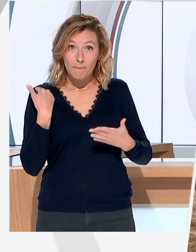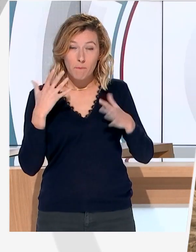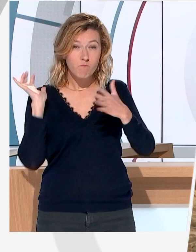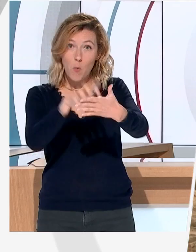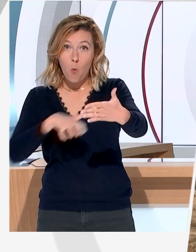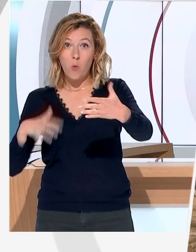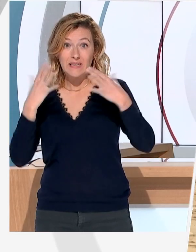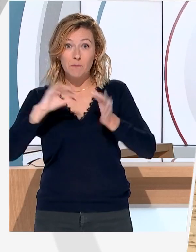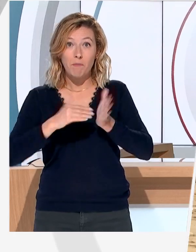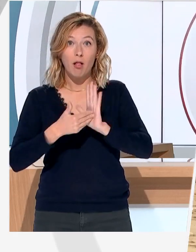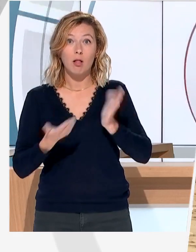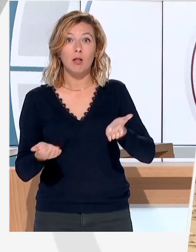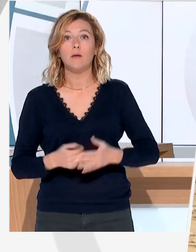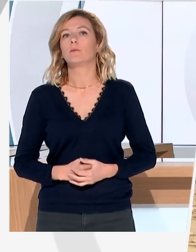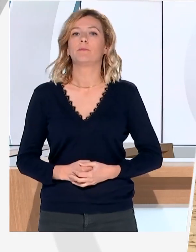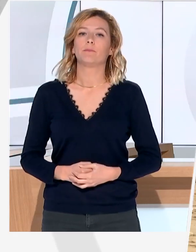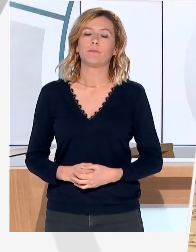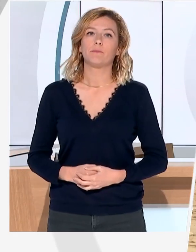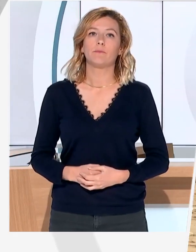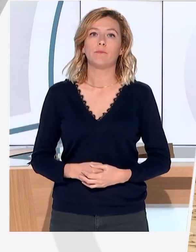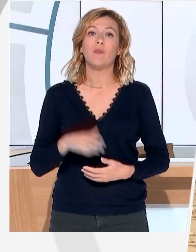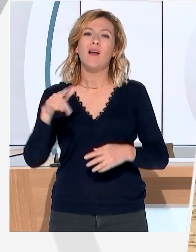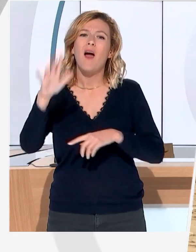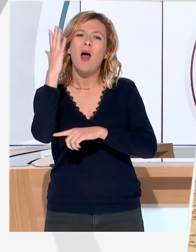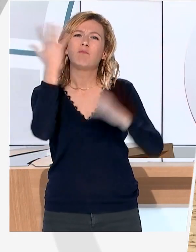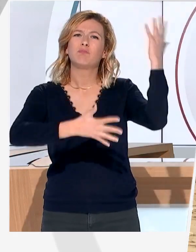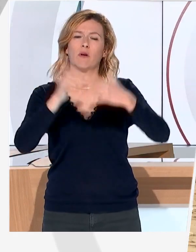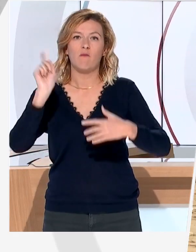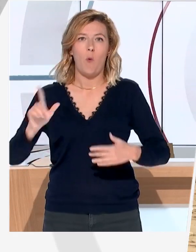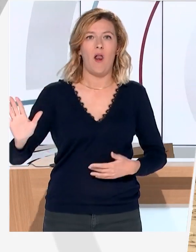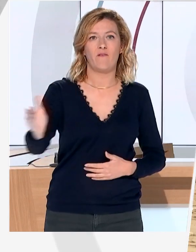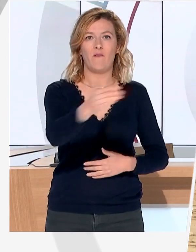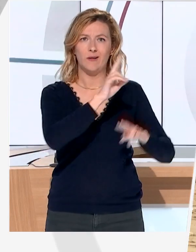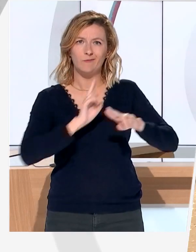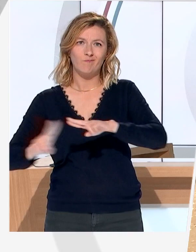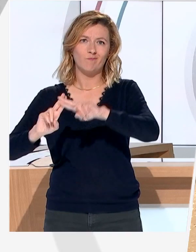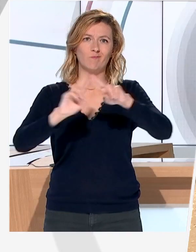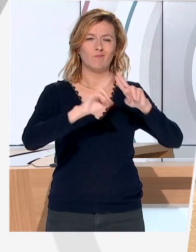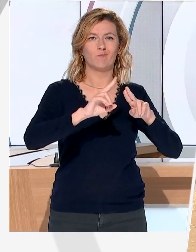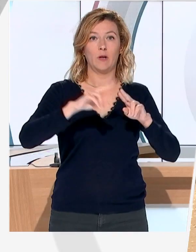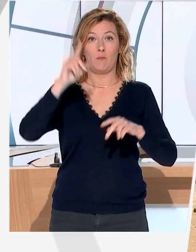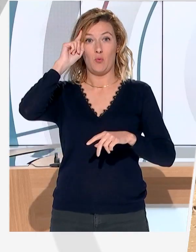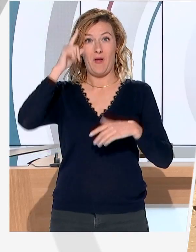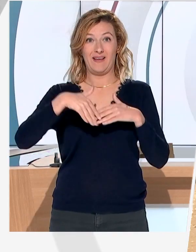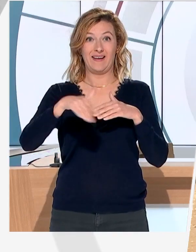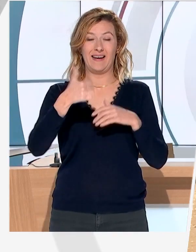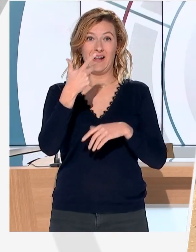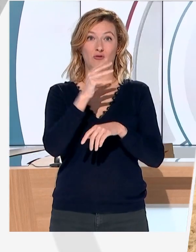affolant. Des arbres déracinés qu'il faut enlever et une plage qu'il faut restaurer. Car dans quelques semaines, la saison touristique va